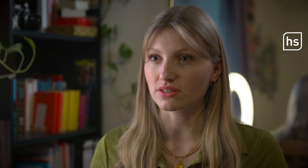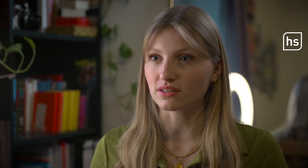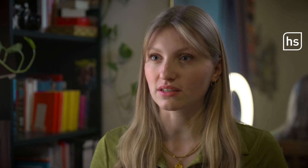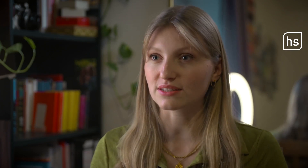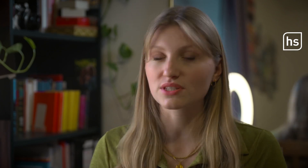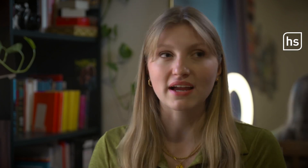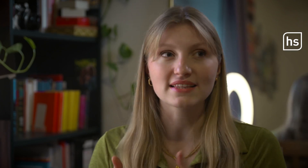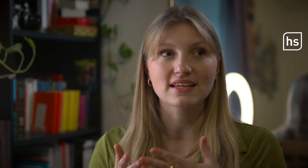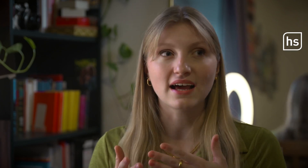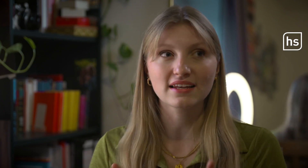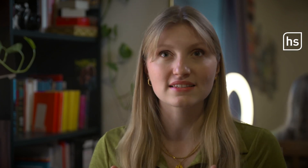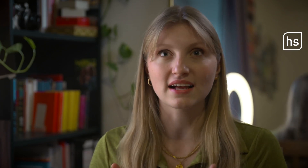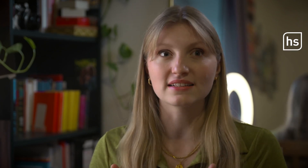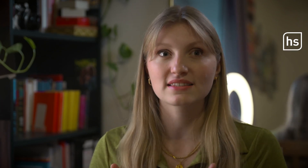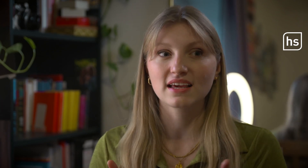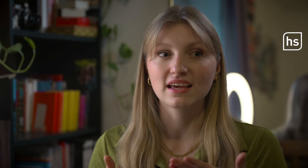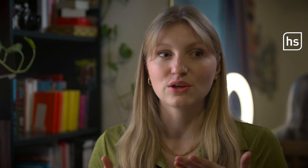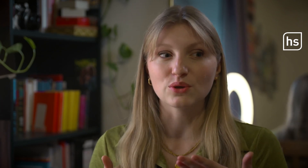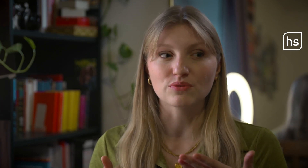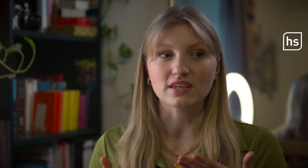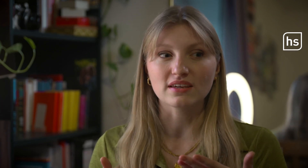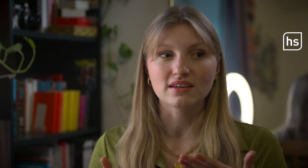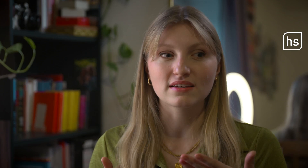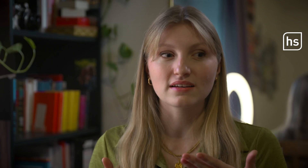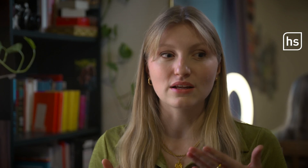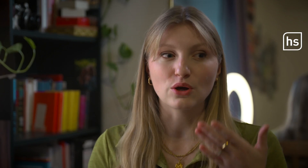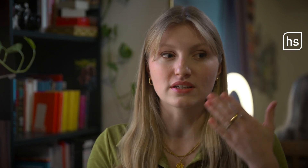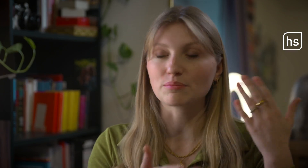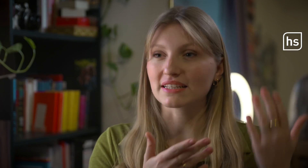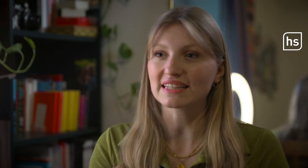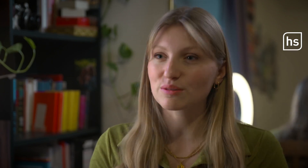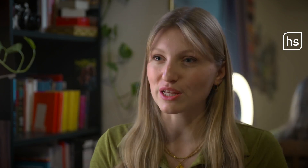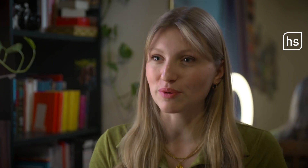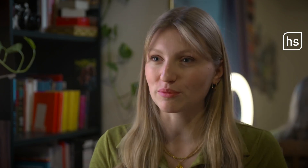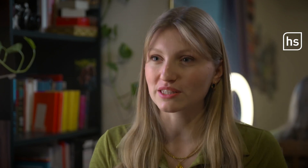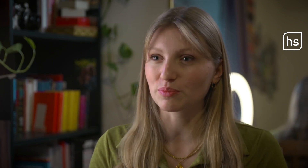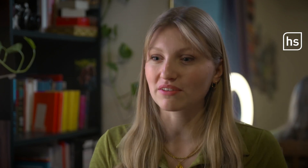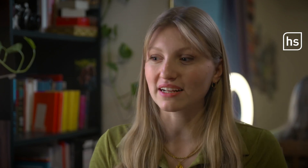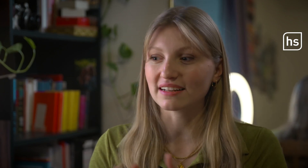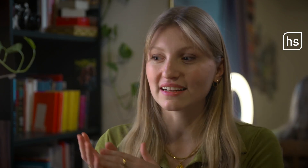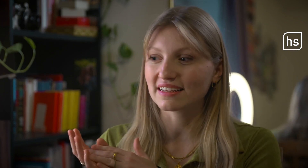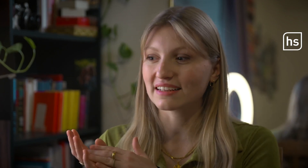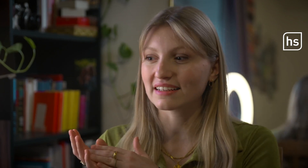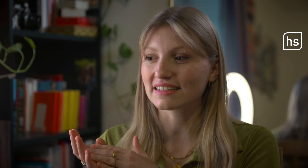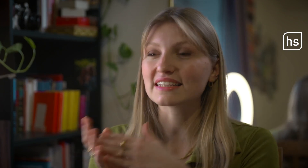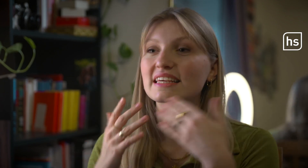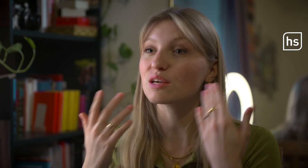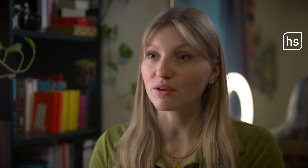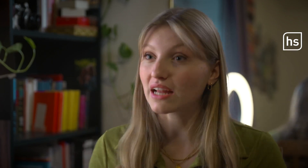sind. Also das war ganz anders als irgendwie Leuten in Präsenz Gebärdensprache beizubringen, weil die das sich immer wieder